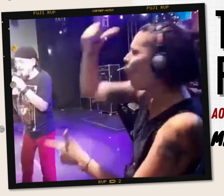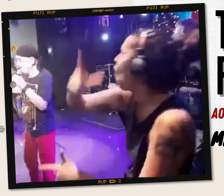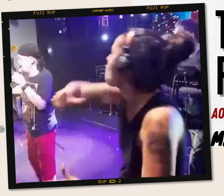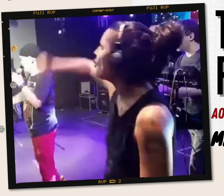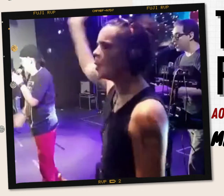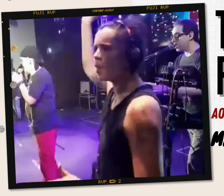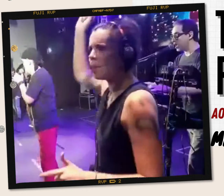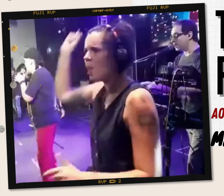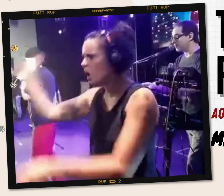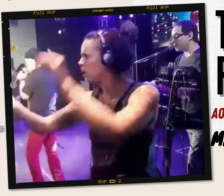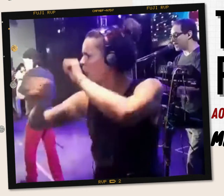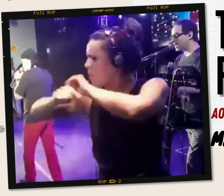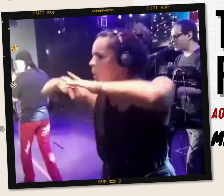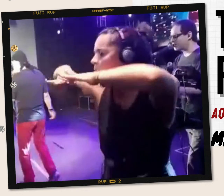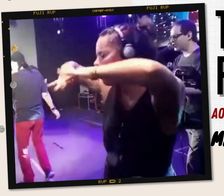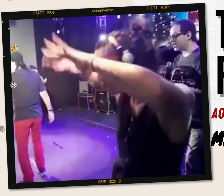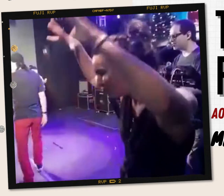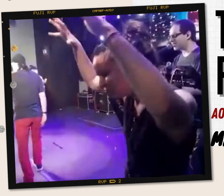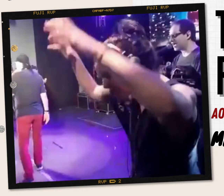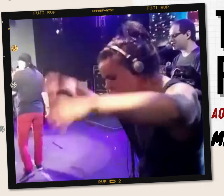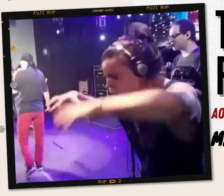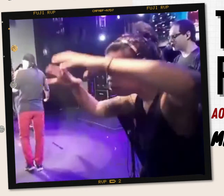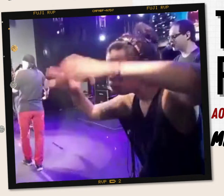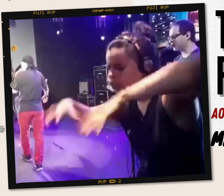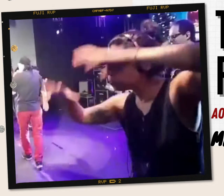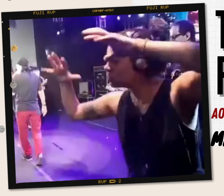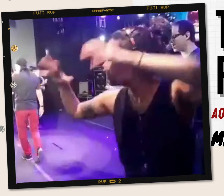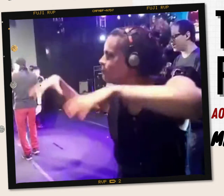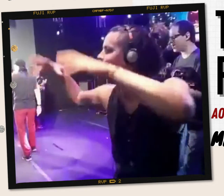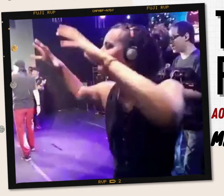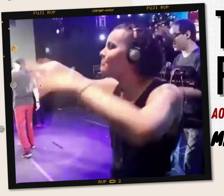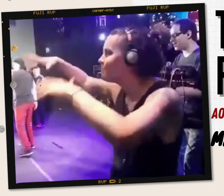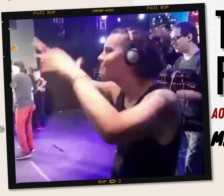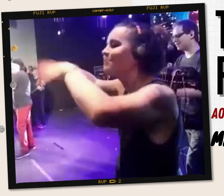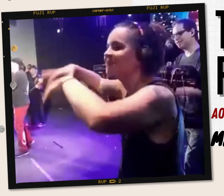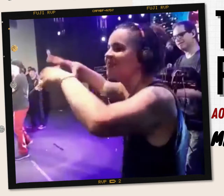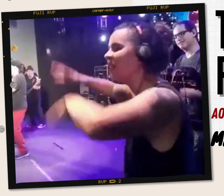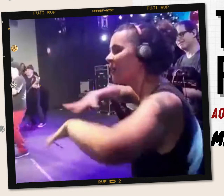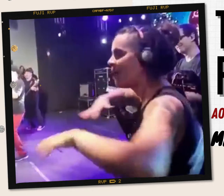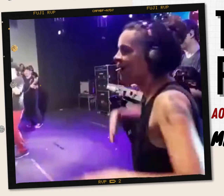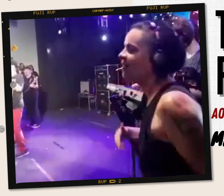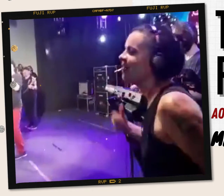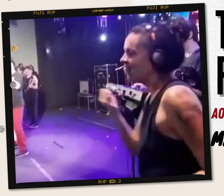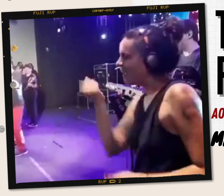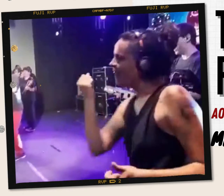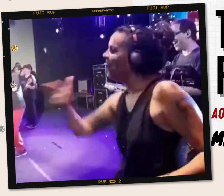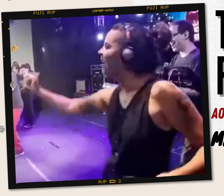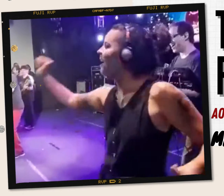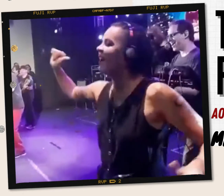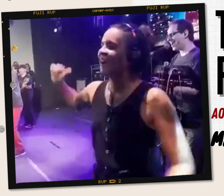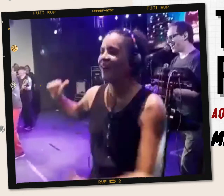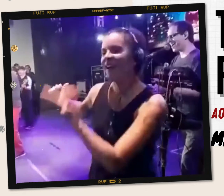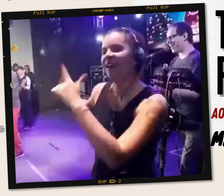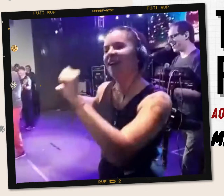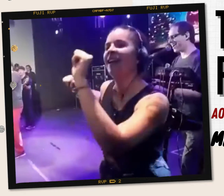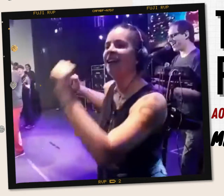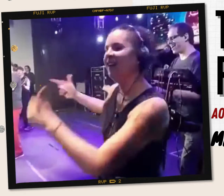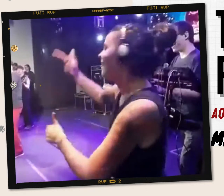Eu não me adianto Eu não Não há não